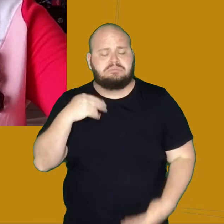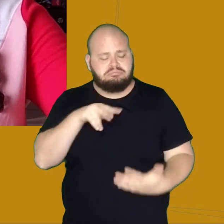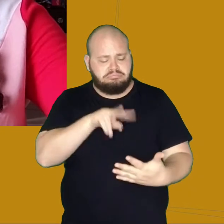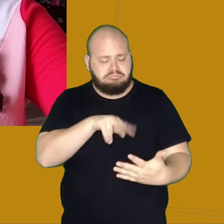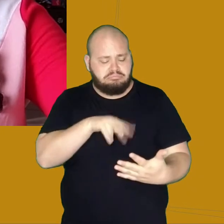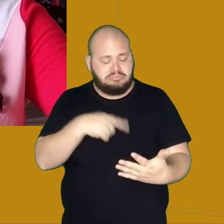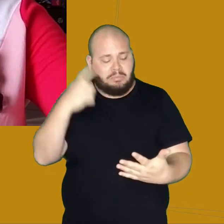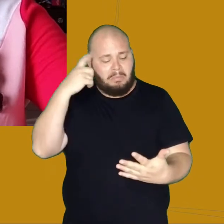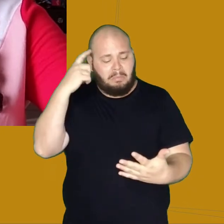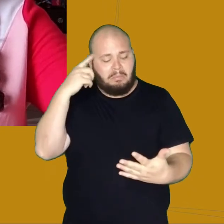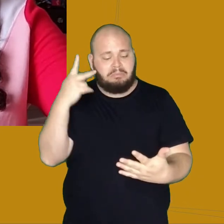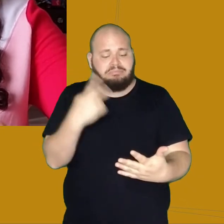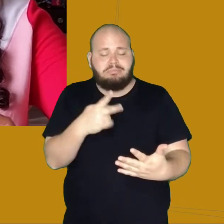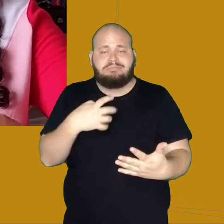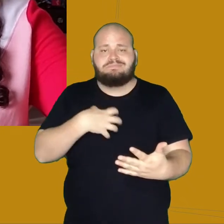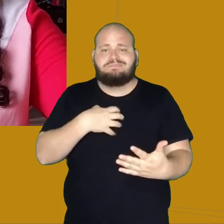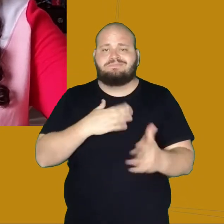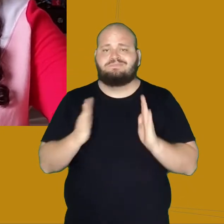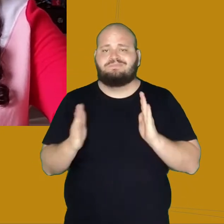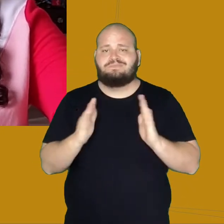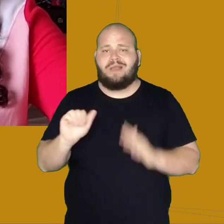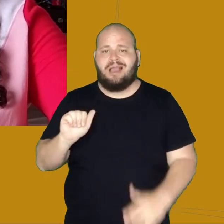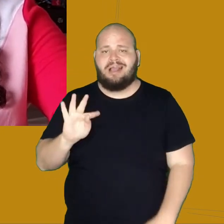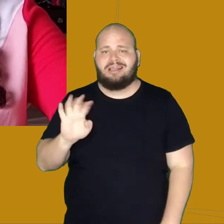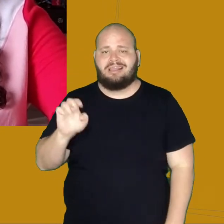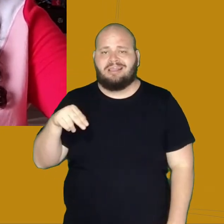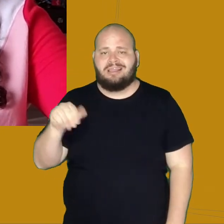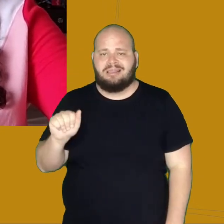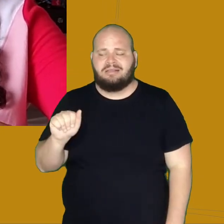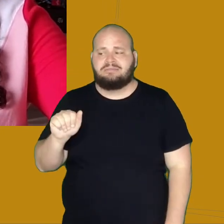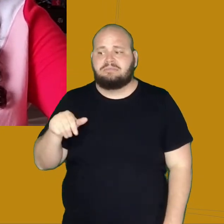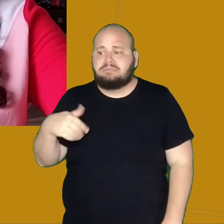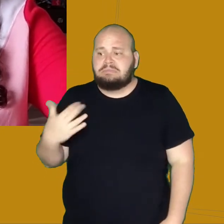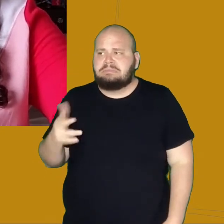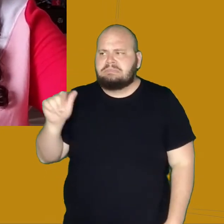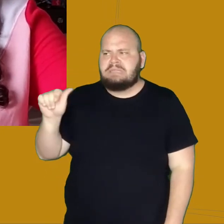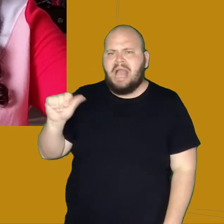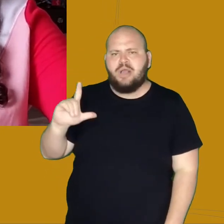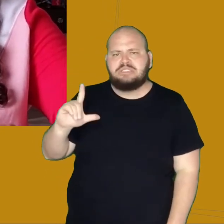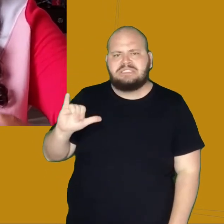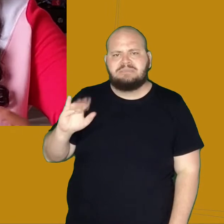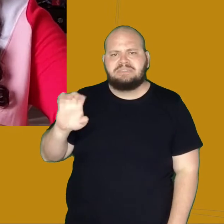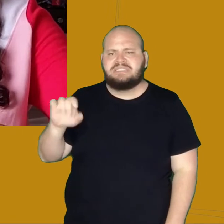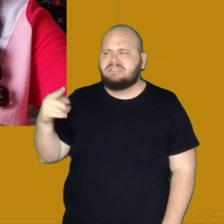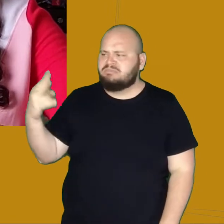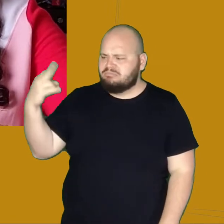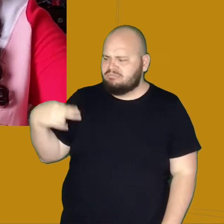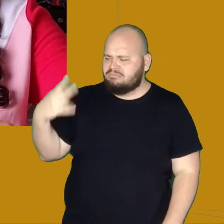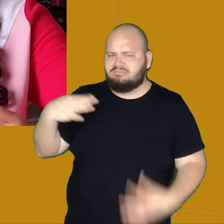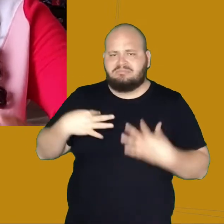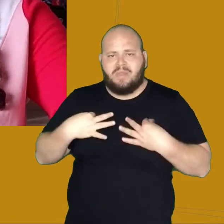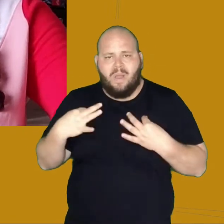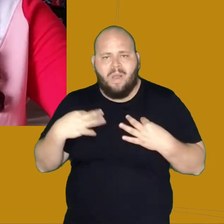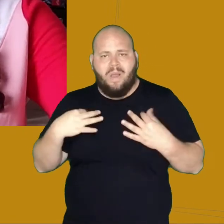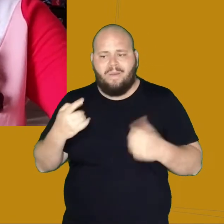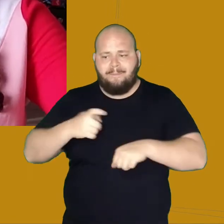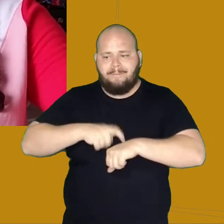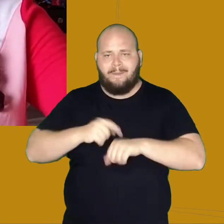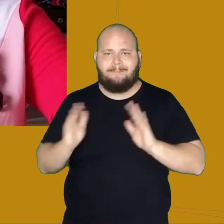Atenas de Alcibiades e se questionou qual seria a opinião de Alcibiades sobre o vestuário moderno, sobre as roupas utilizadas no